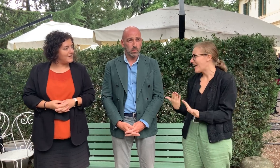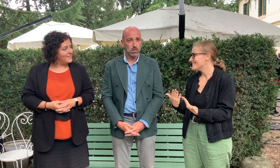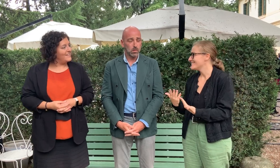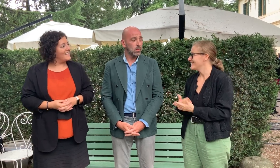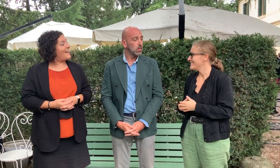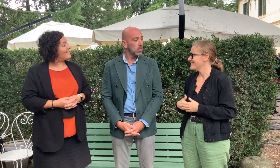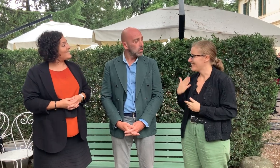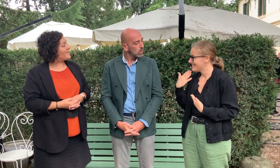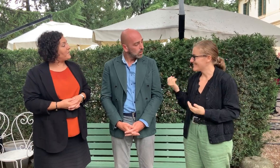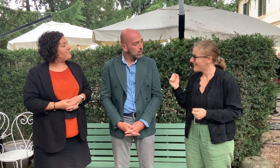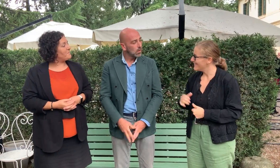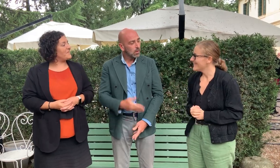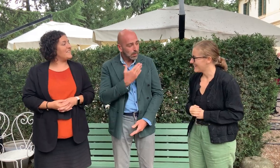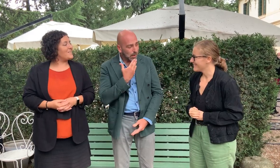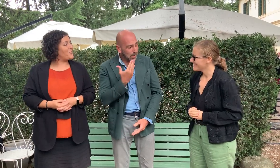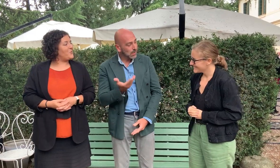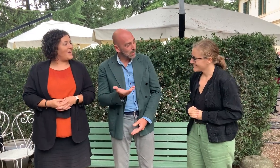Grazie, grazie a te.